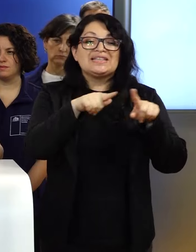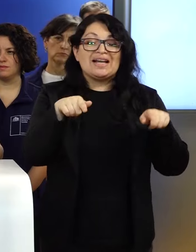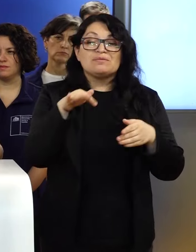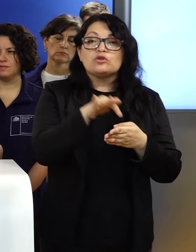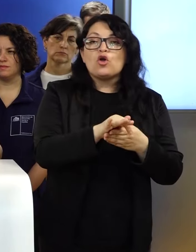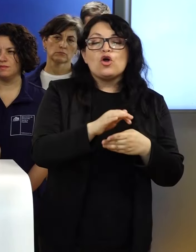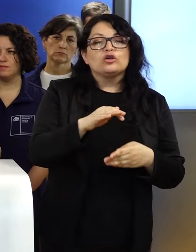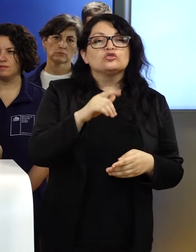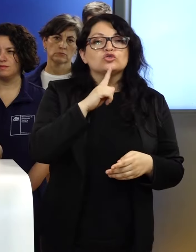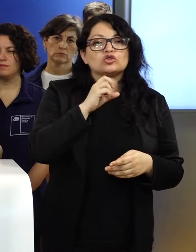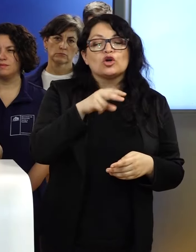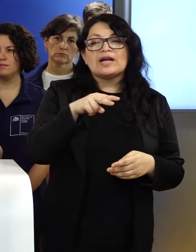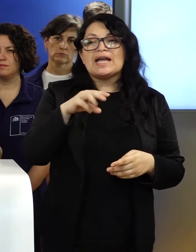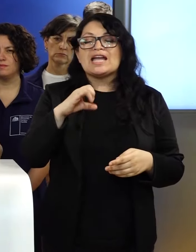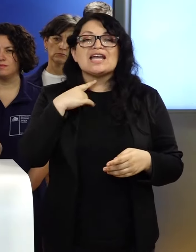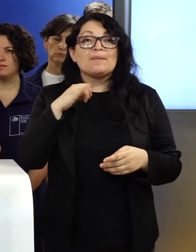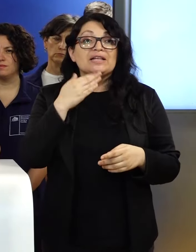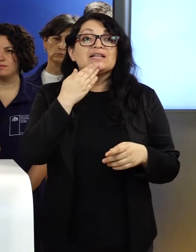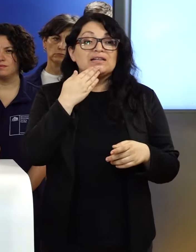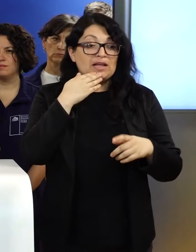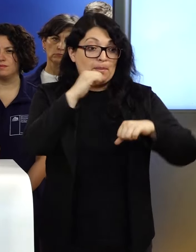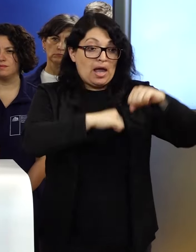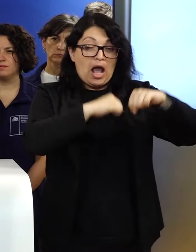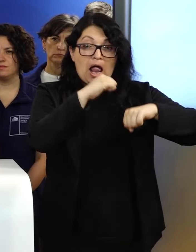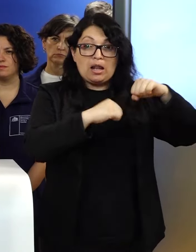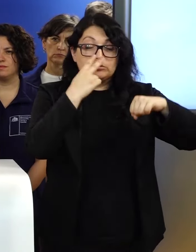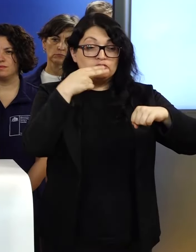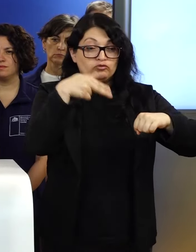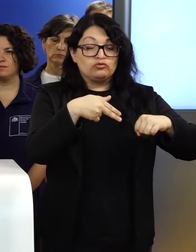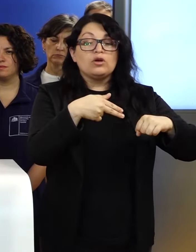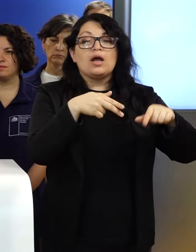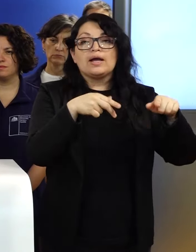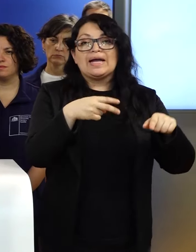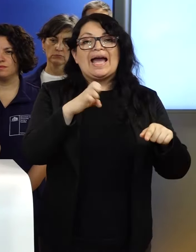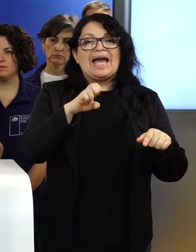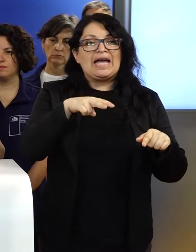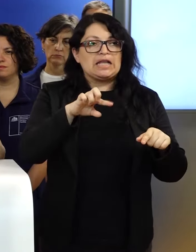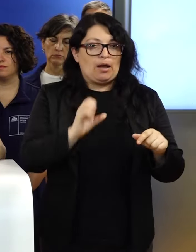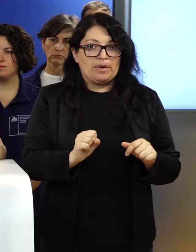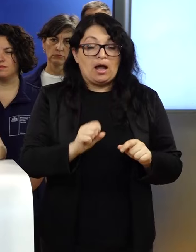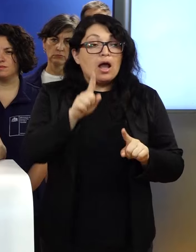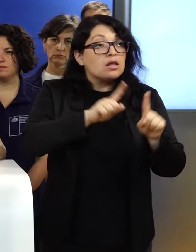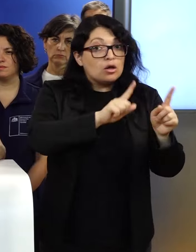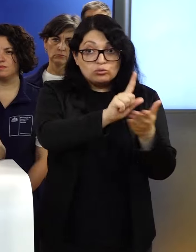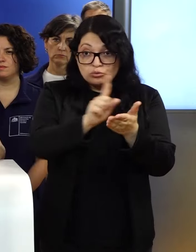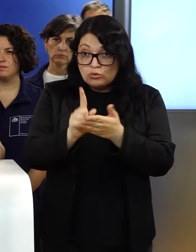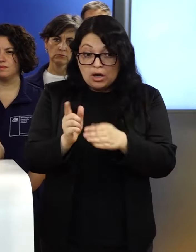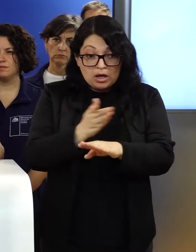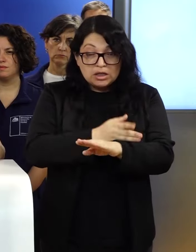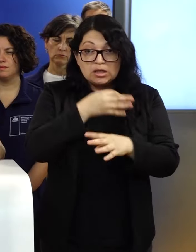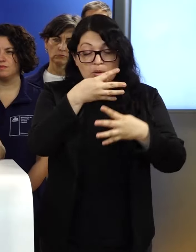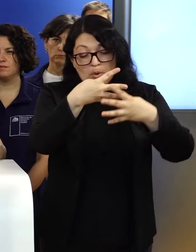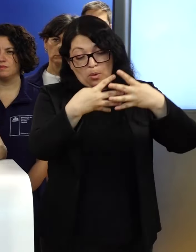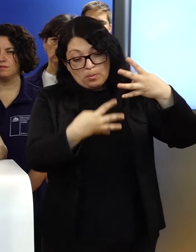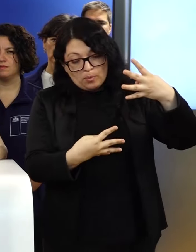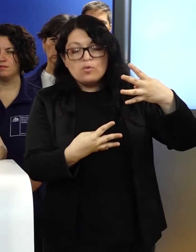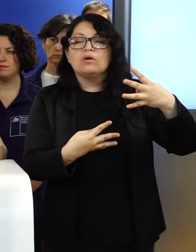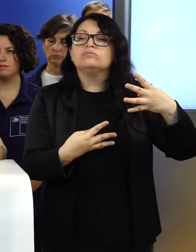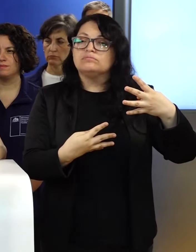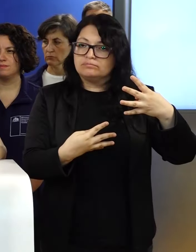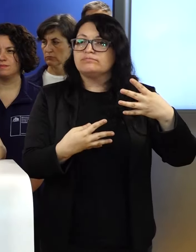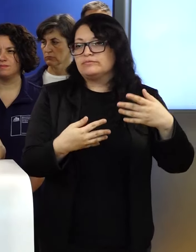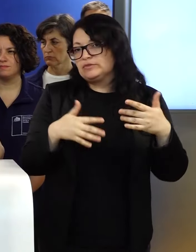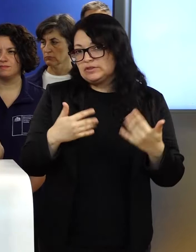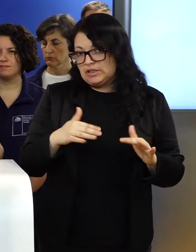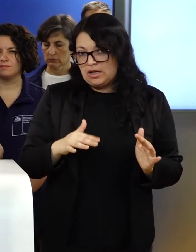Torquemada y la refinería en APA. En algunos de estos sectores, como decía, hay mucha presencia